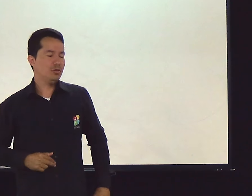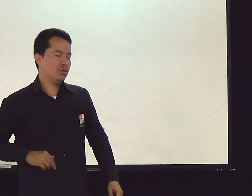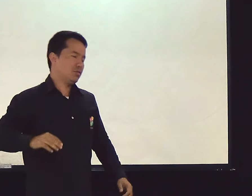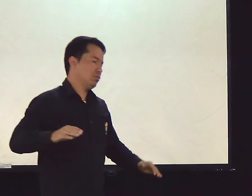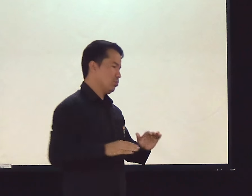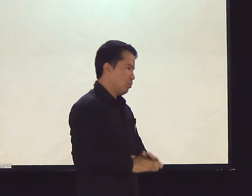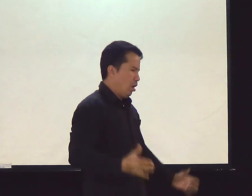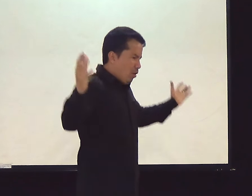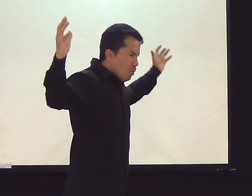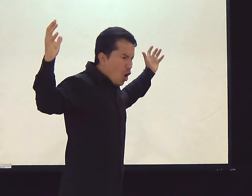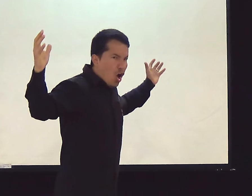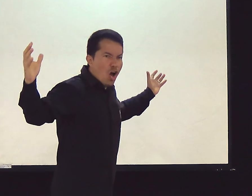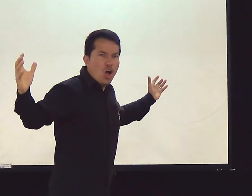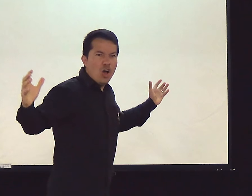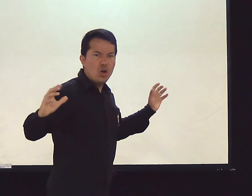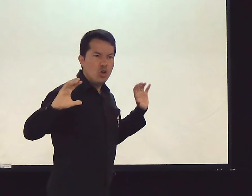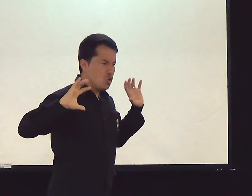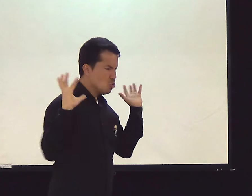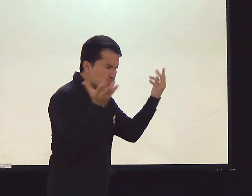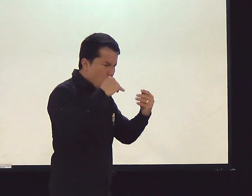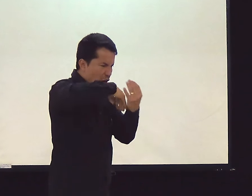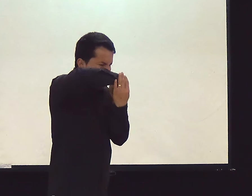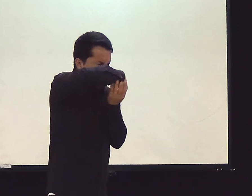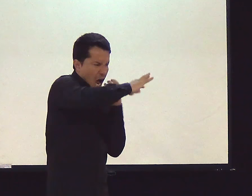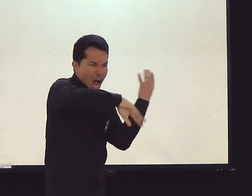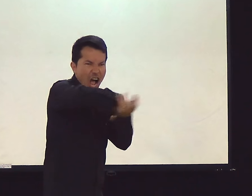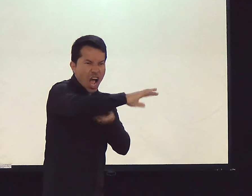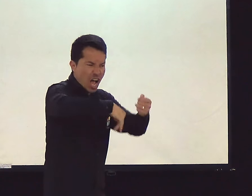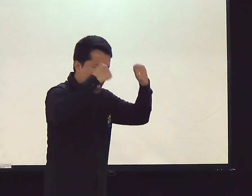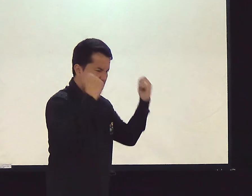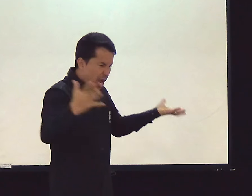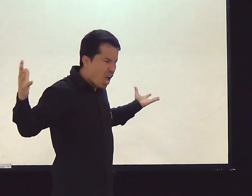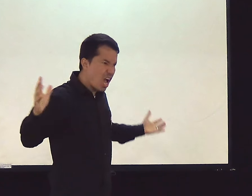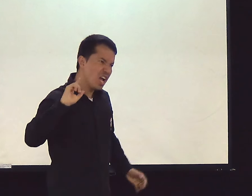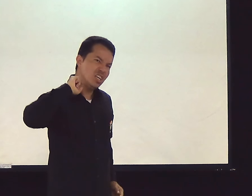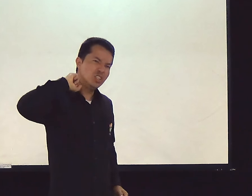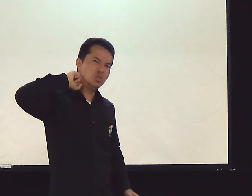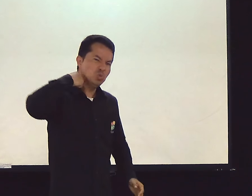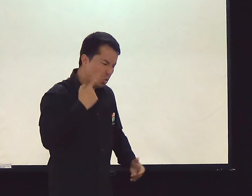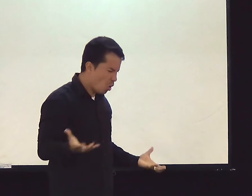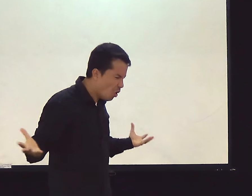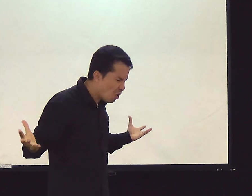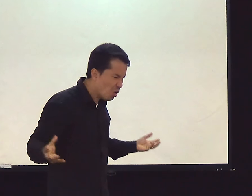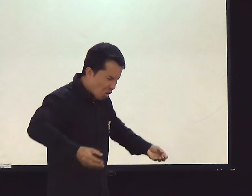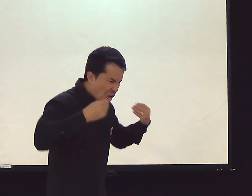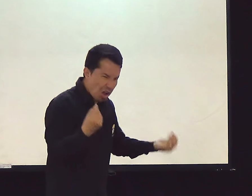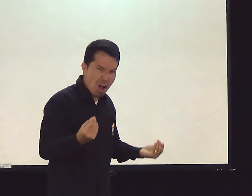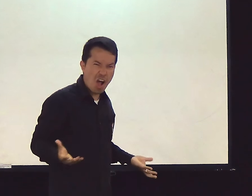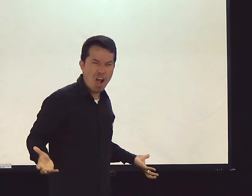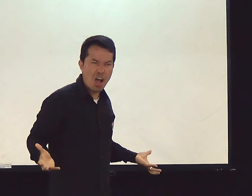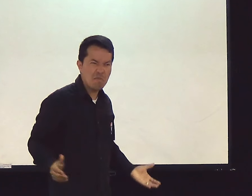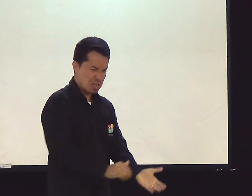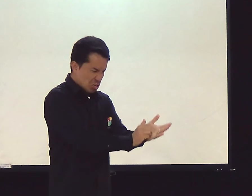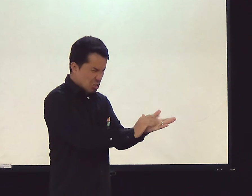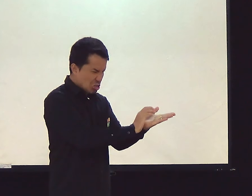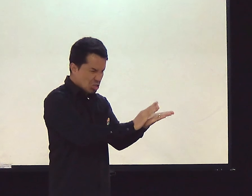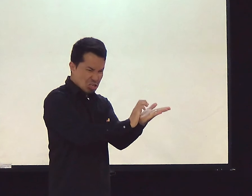coisas. Aí um dia o senhor da casa chega. E chega e vê aquela bagunça. E aquela casa toda suja, toda